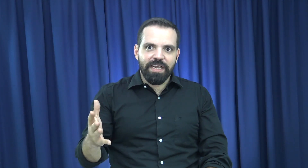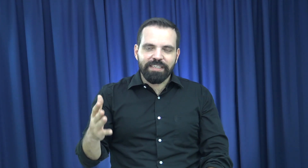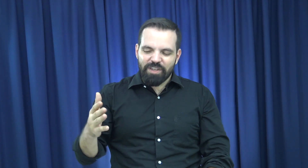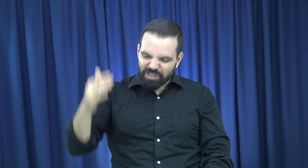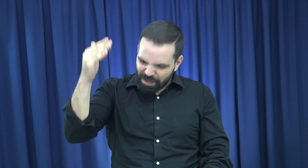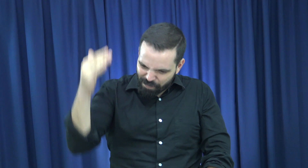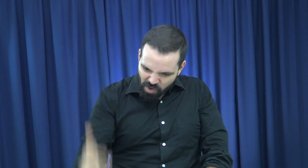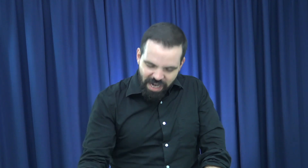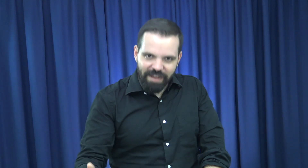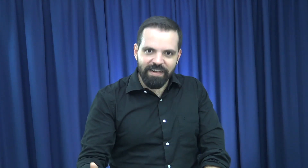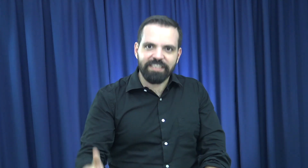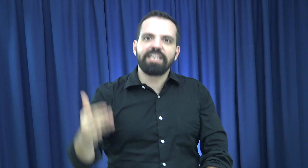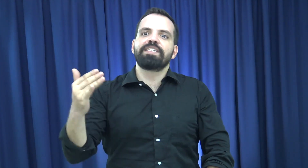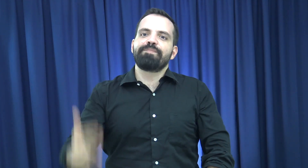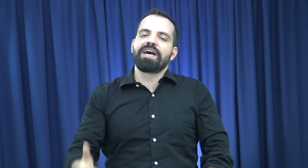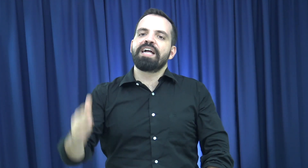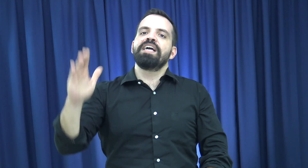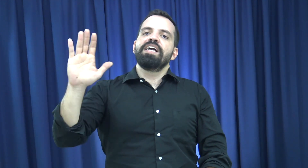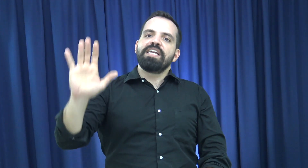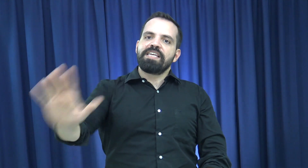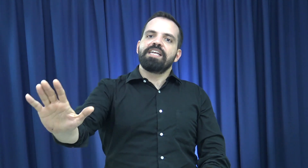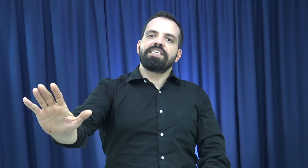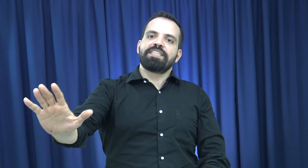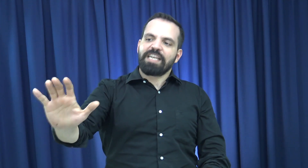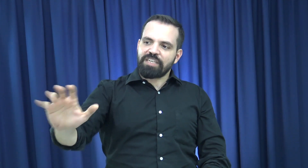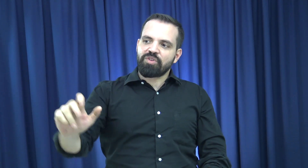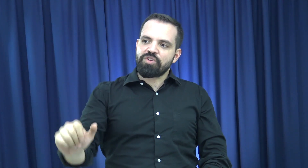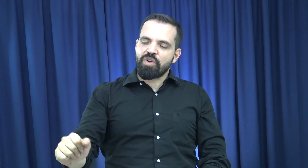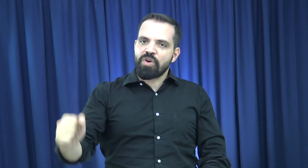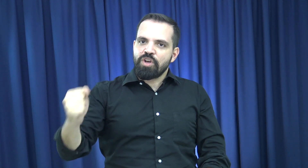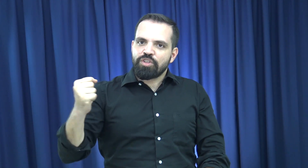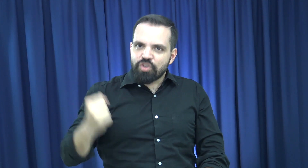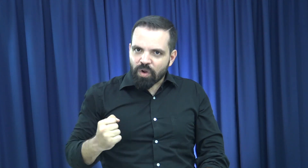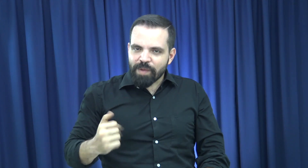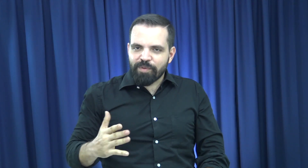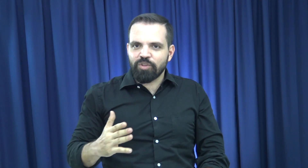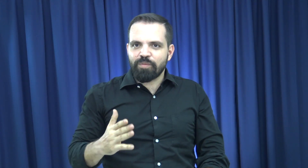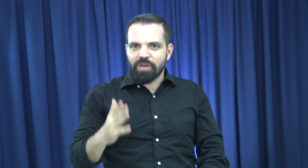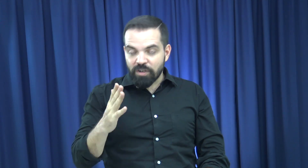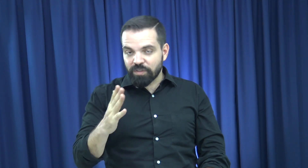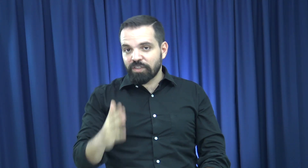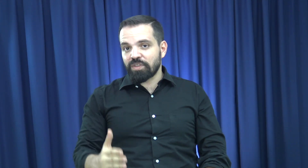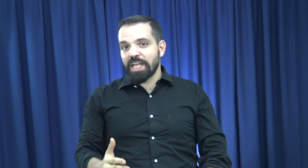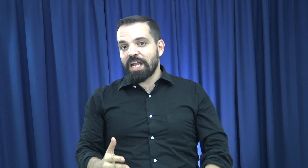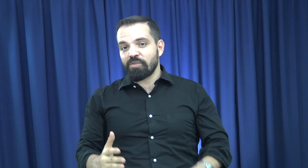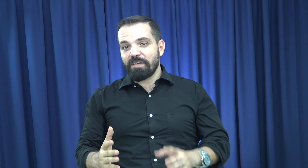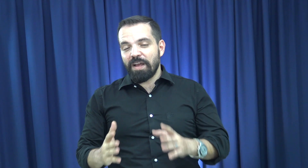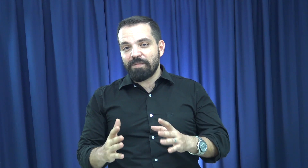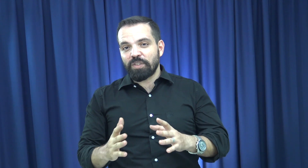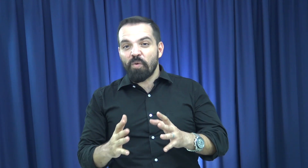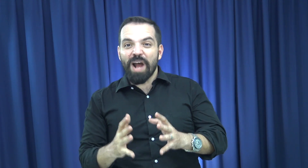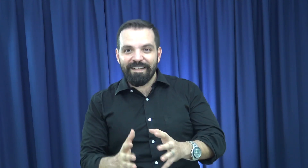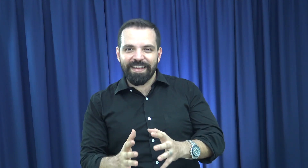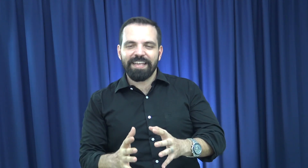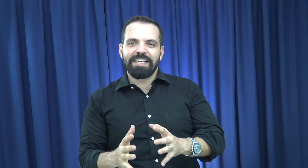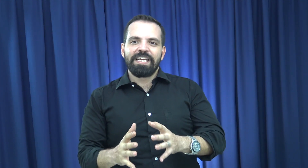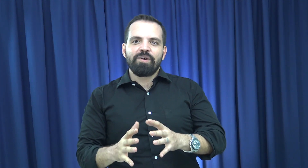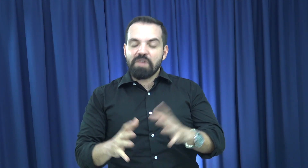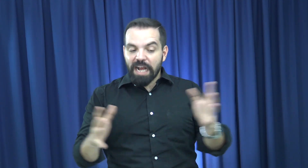El Señor se pone en la brecha, Él se para y Él dice, aquí estoy yo, yo respondo por Él. No sé si ustedes alguna vez han visto un ave, una